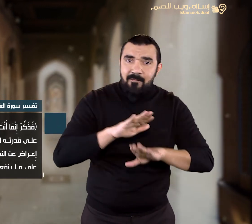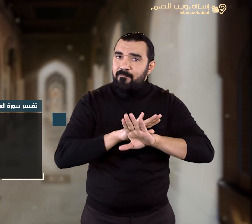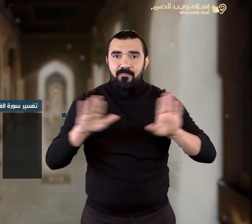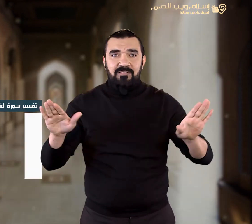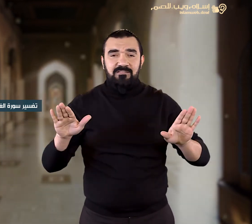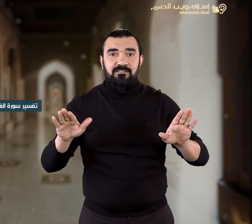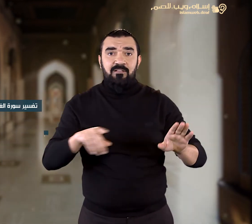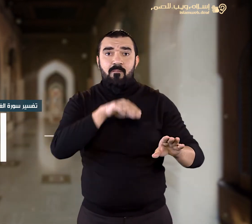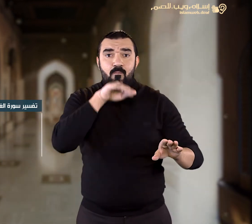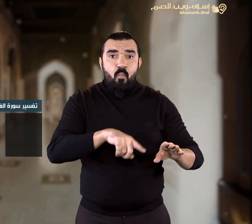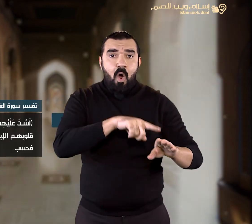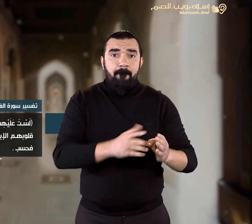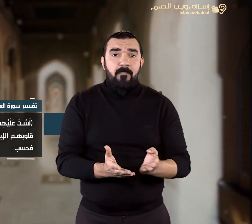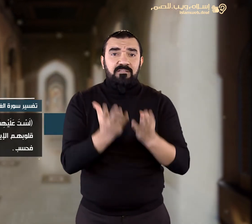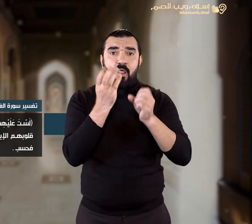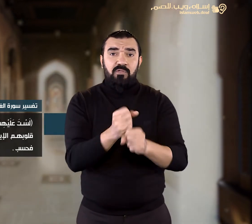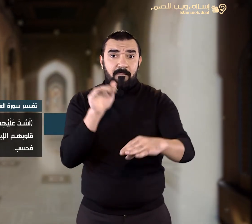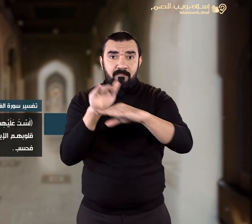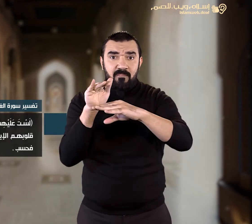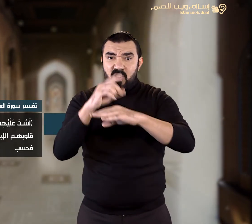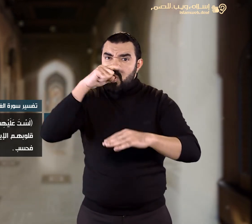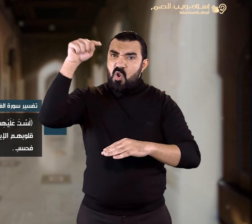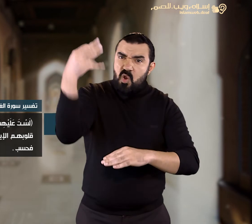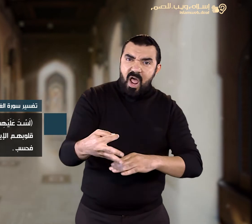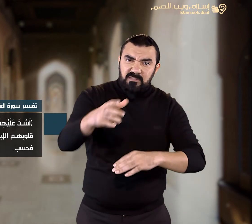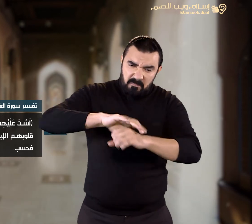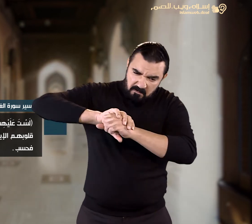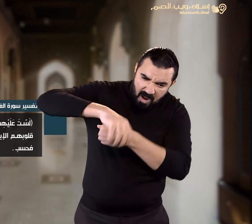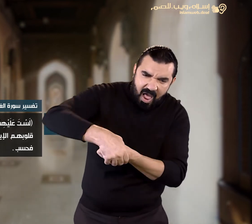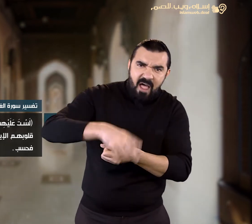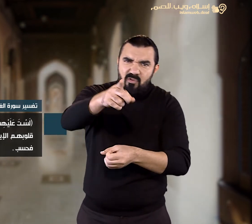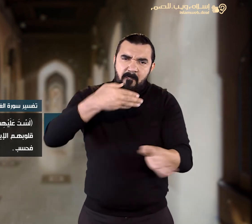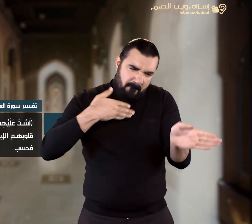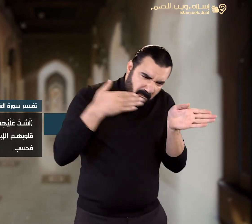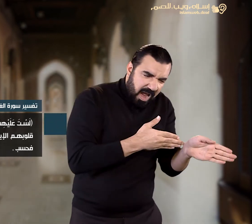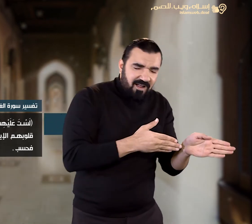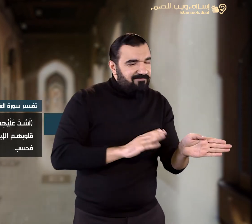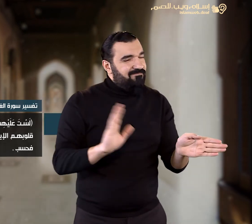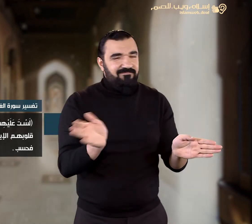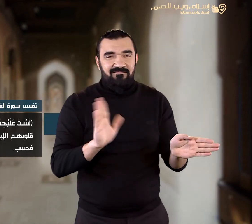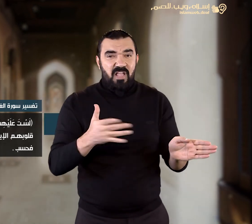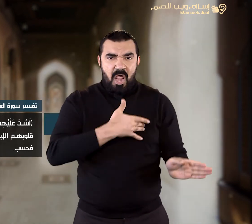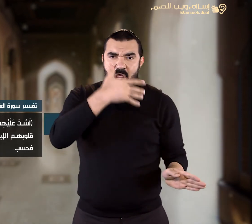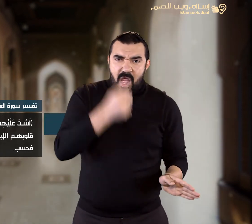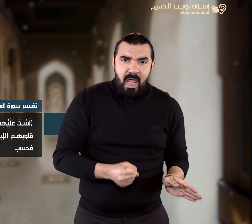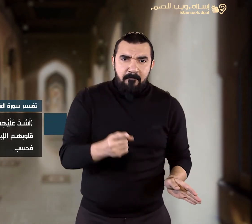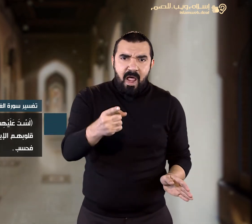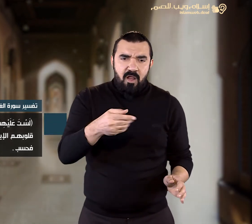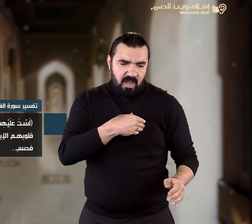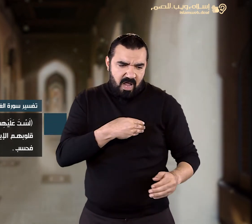لست عليهم بمسيطر أي ليس لك القدرة على أن تدخل